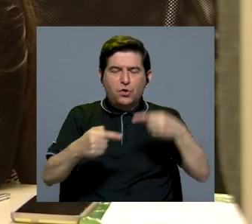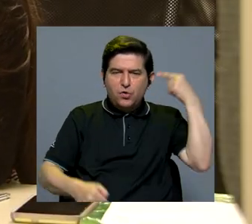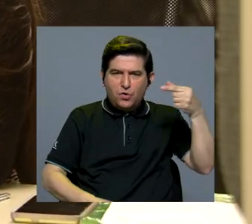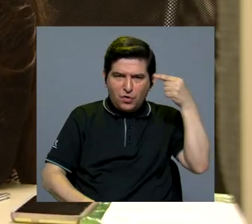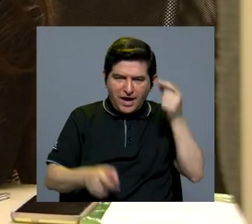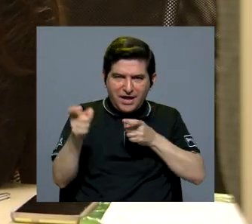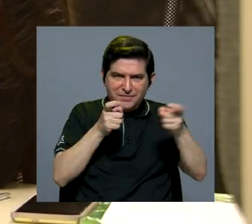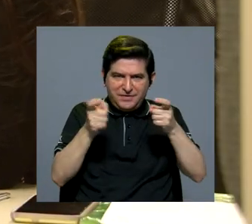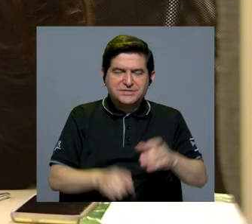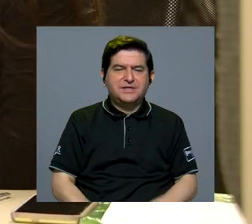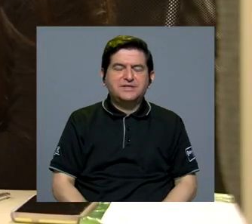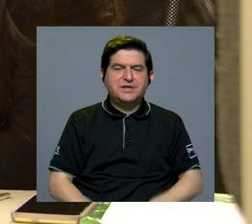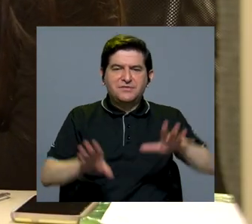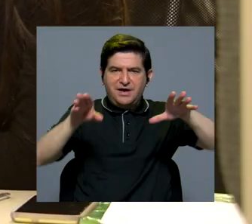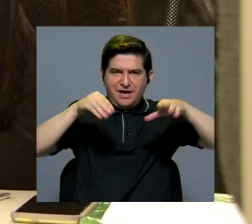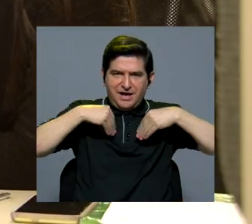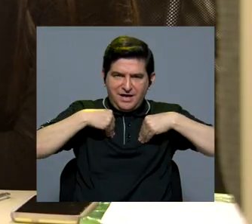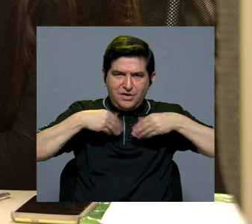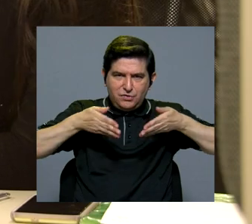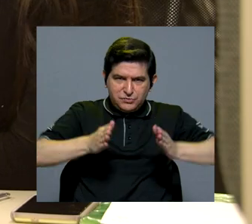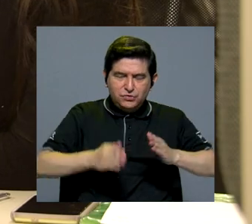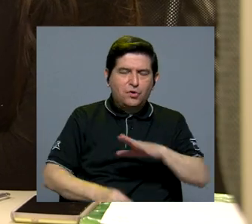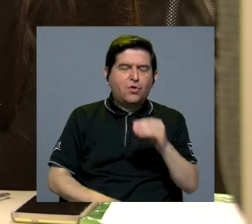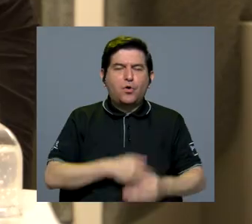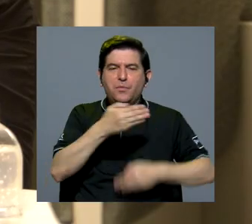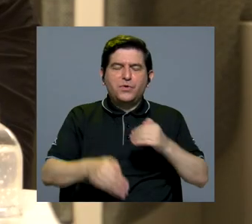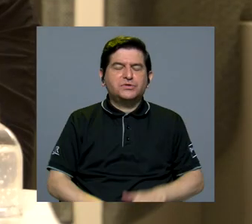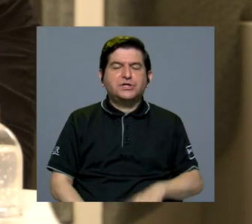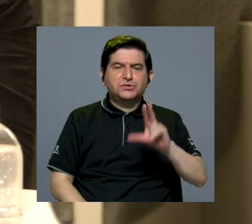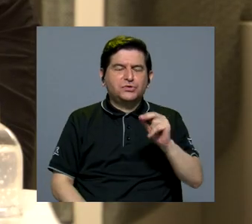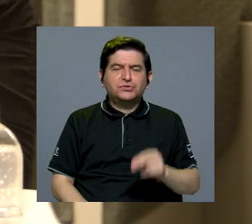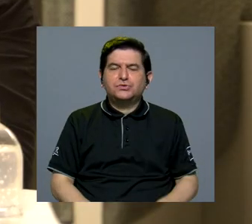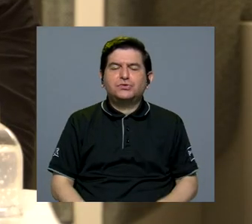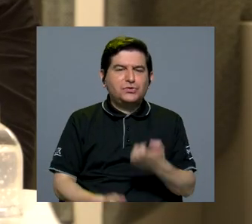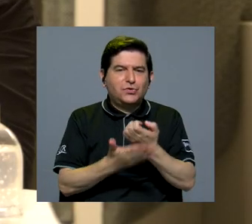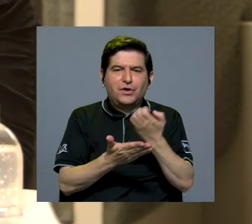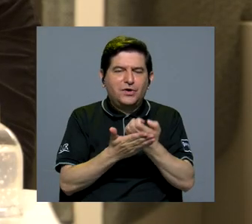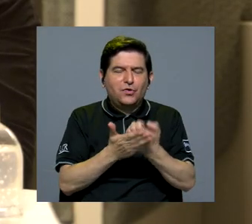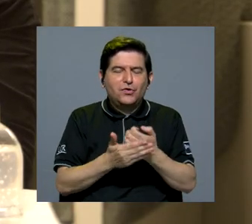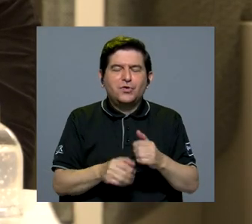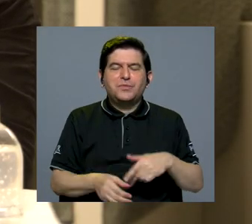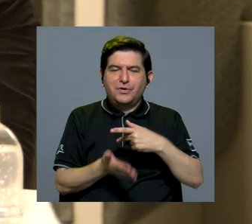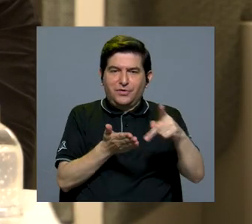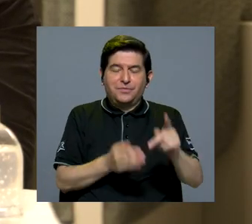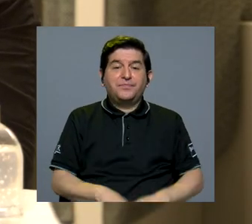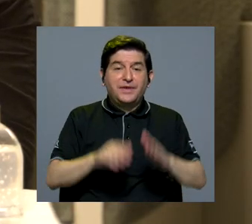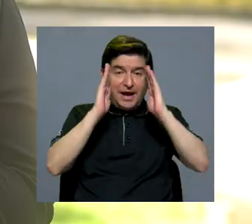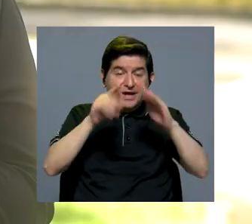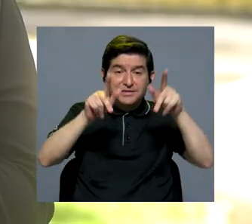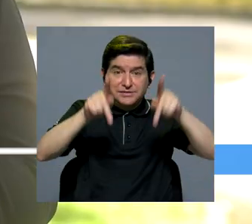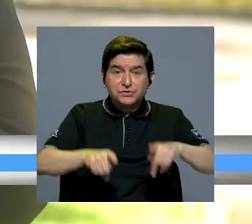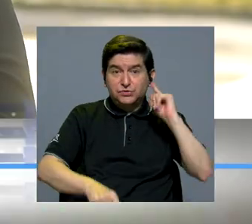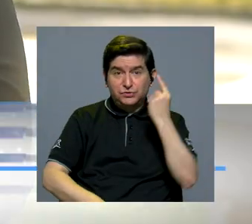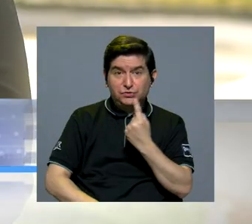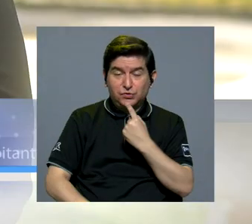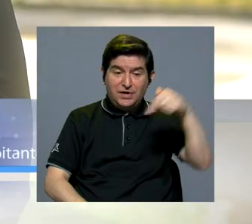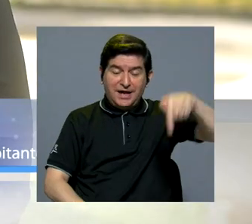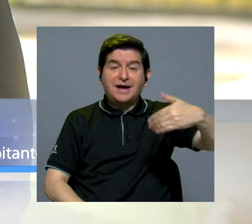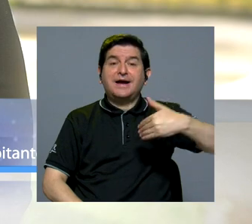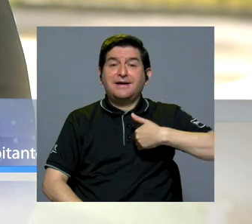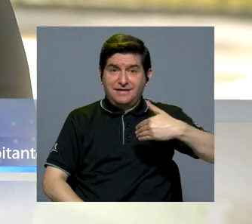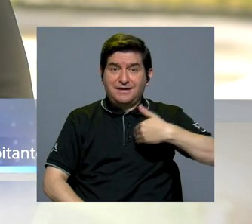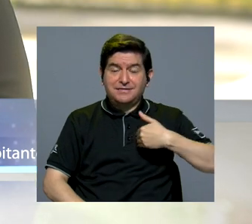contenciosos administrativos, adopciones ni procesos de insolvencia. Estamos logrando atender población sorda a causa de que